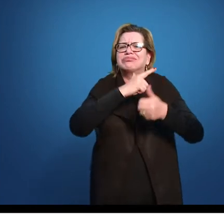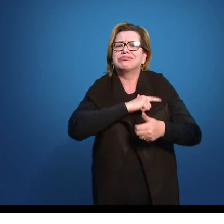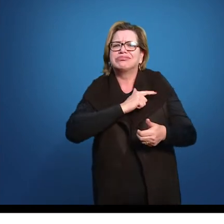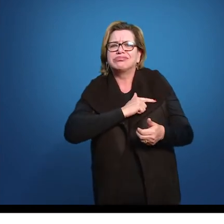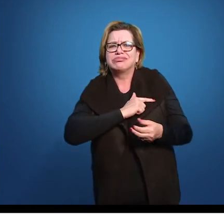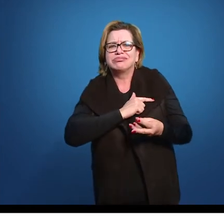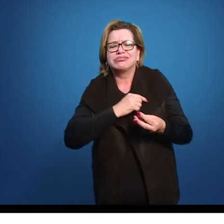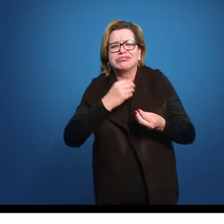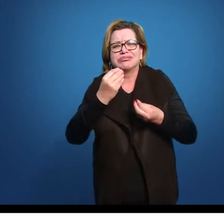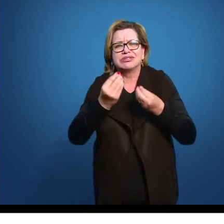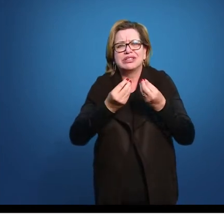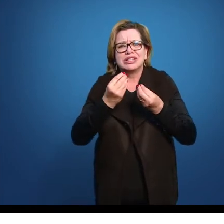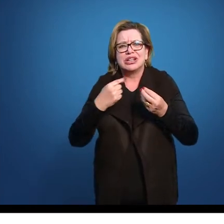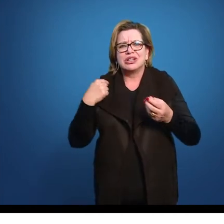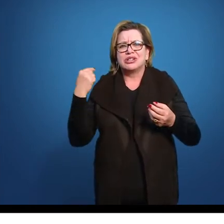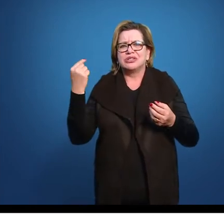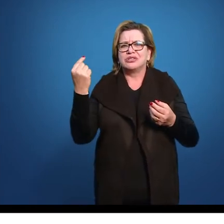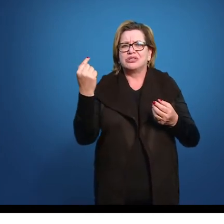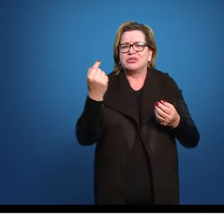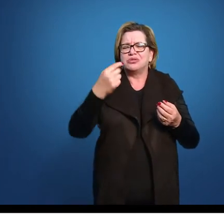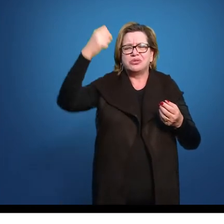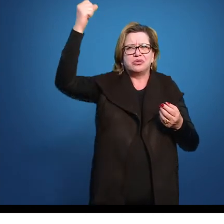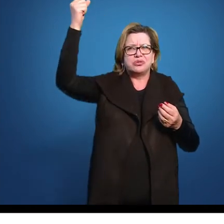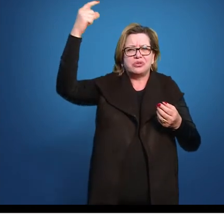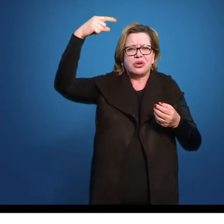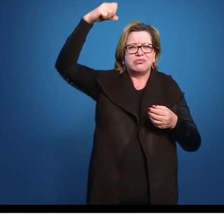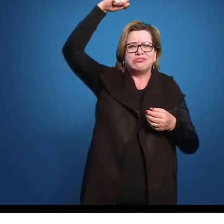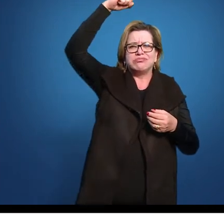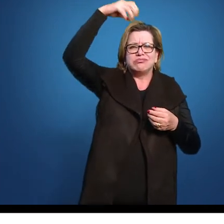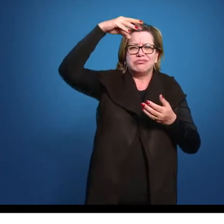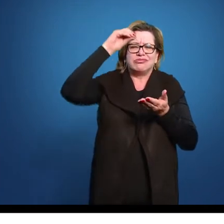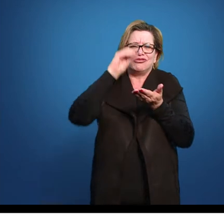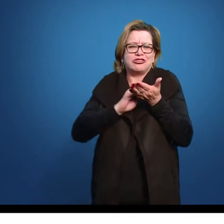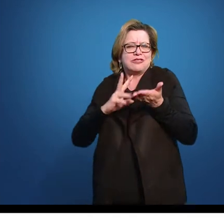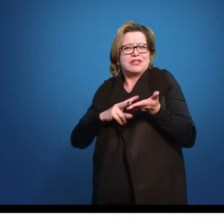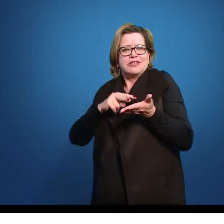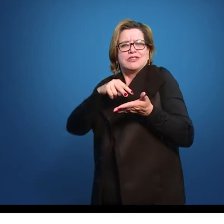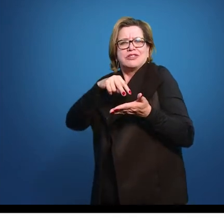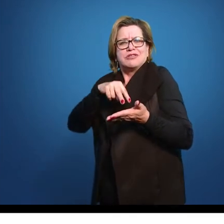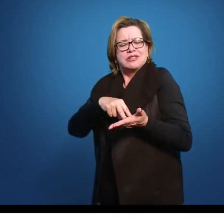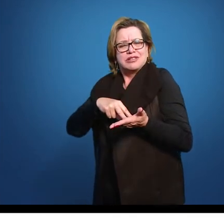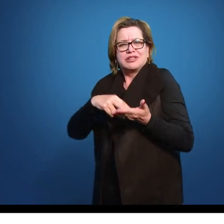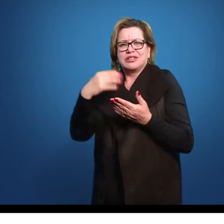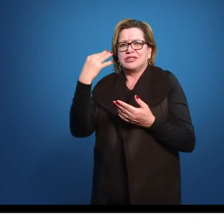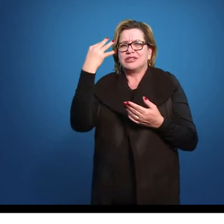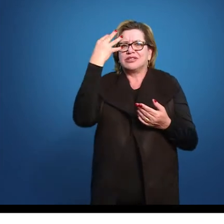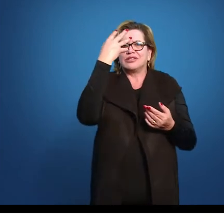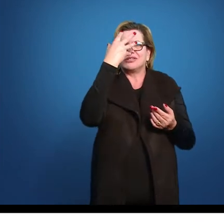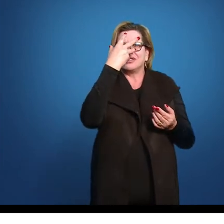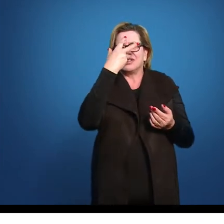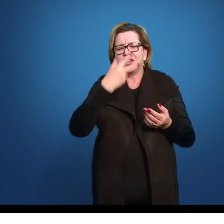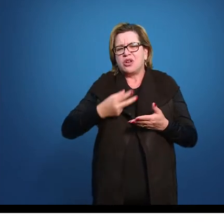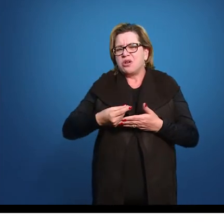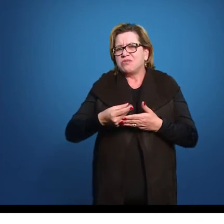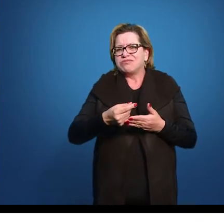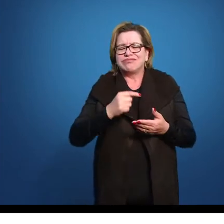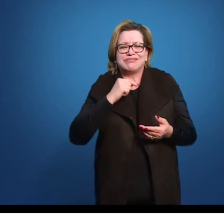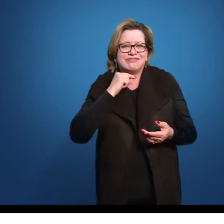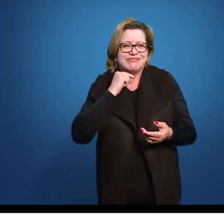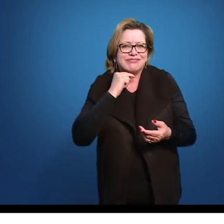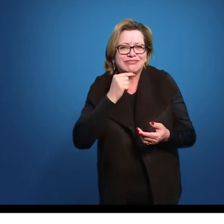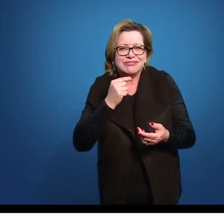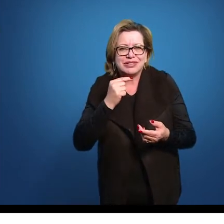se fia Mas no sol e na luz falta a firmeza Na formosura não se dê constância E na